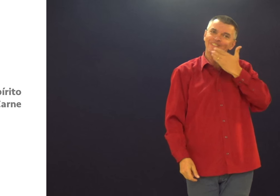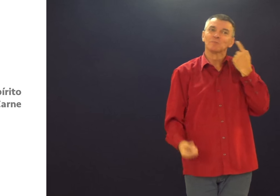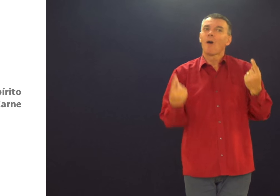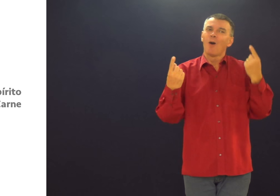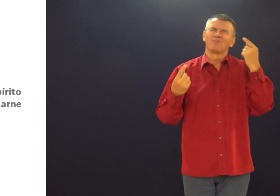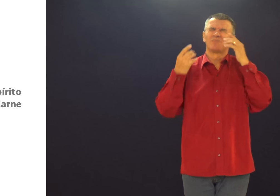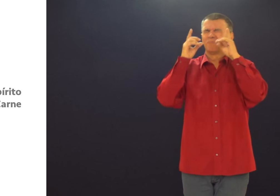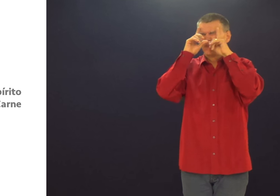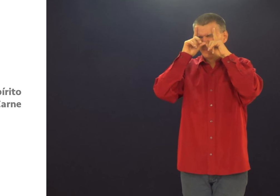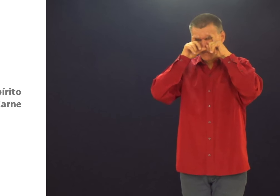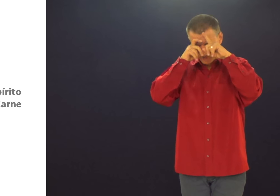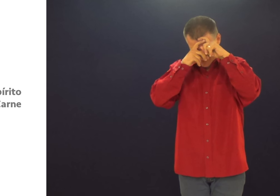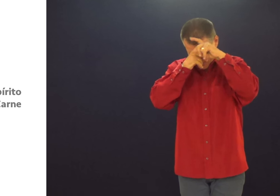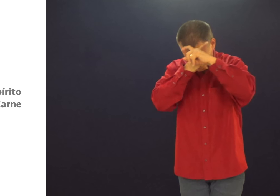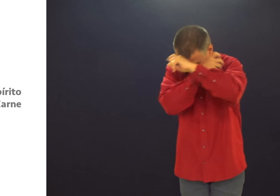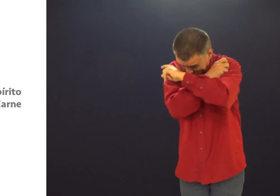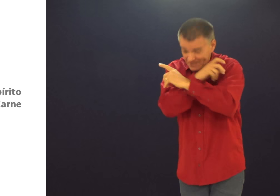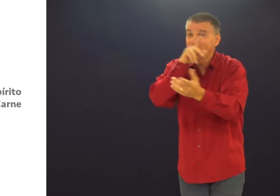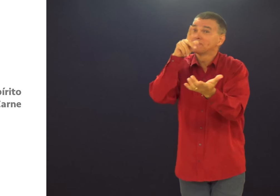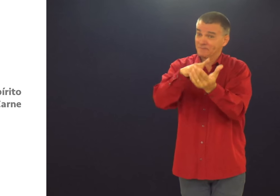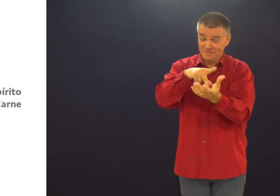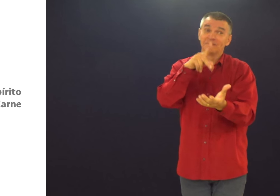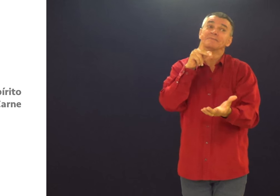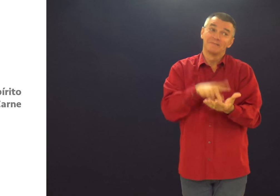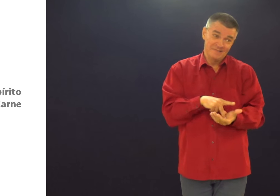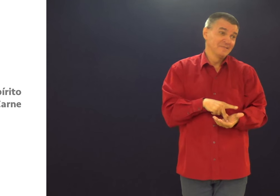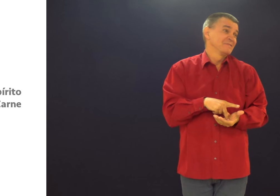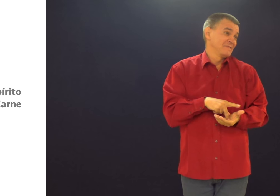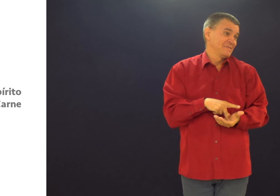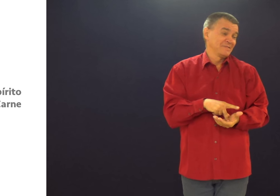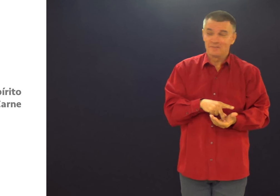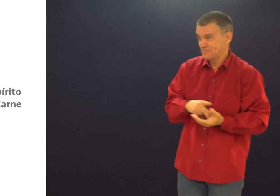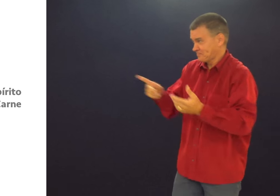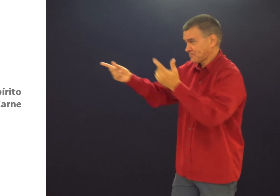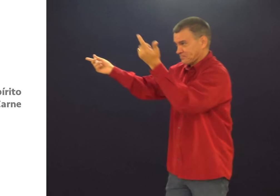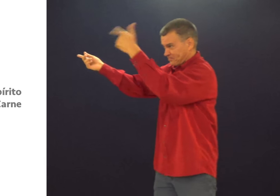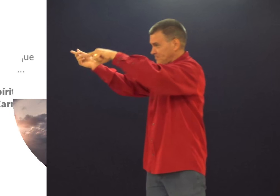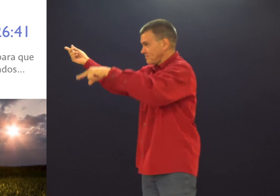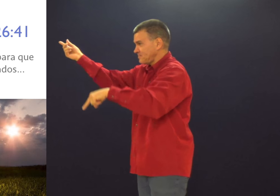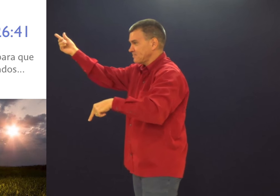Aqui é meio que um teste, meio que uma prova. E essa prova é bem complicada.